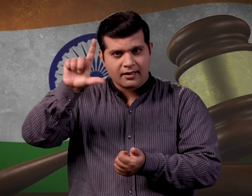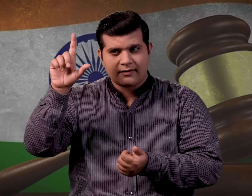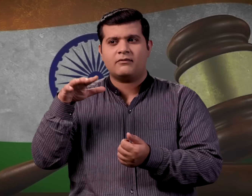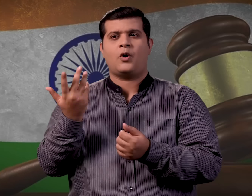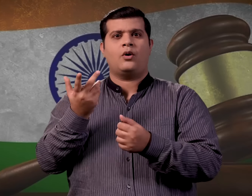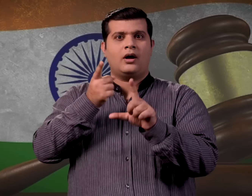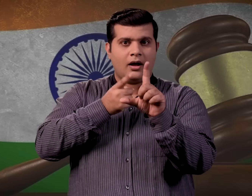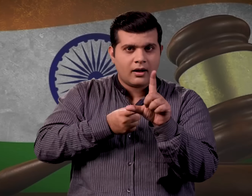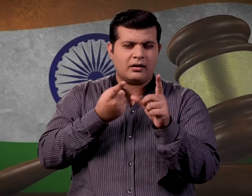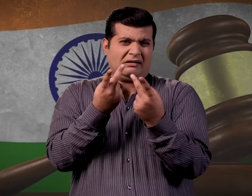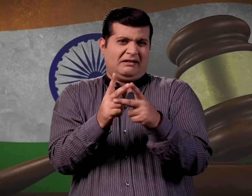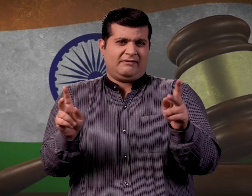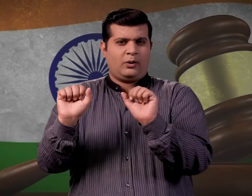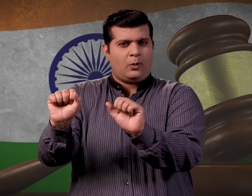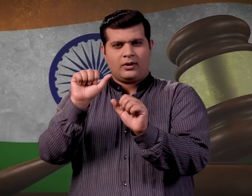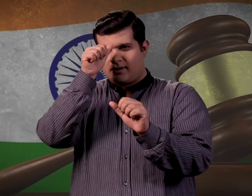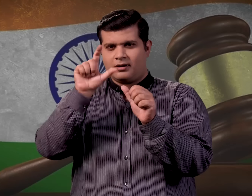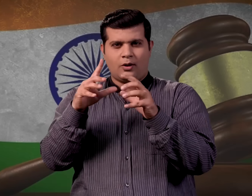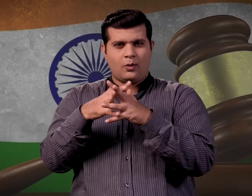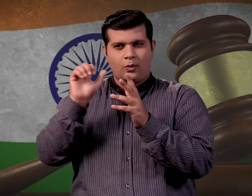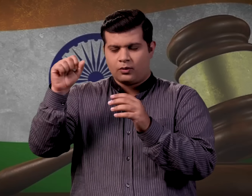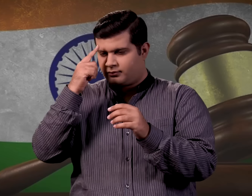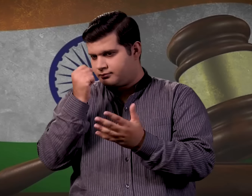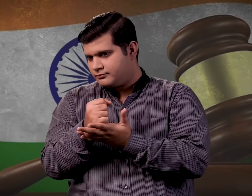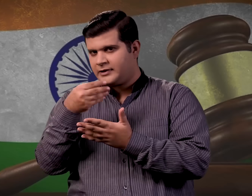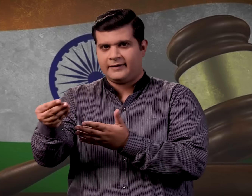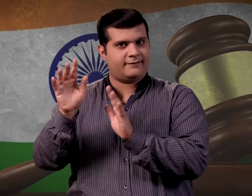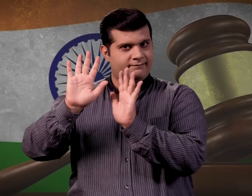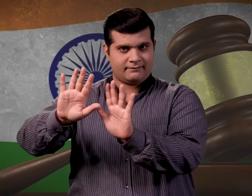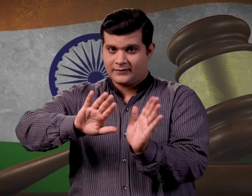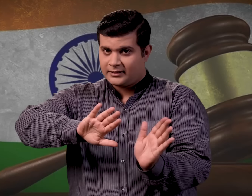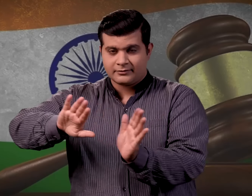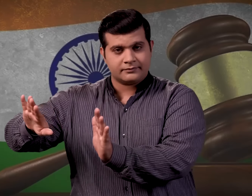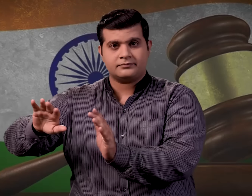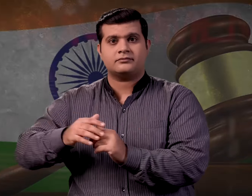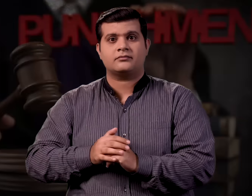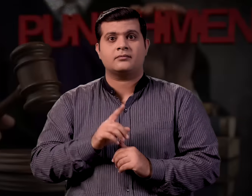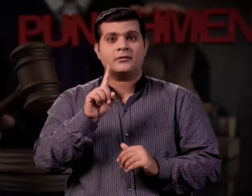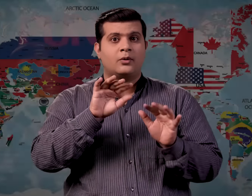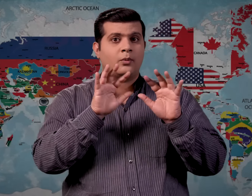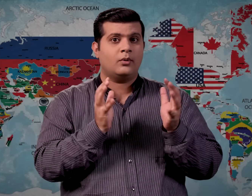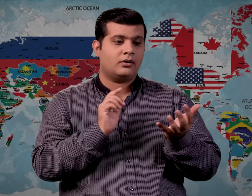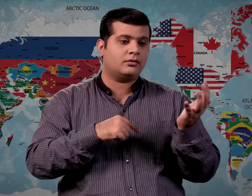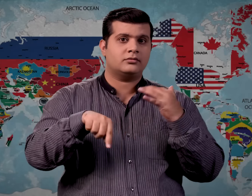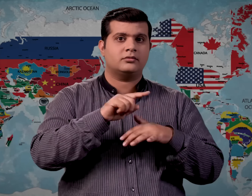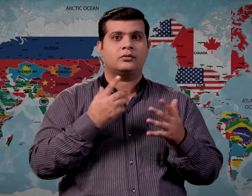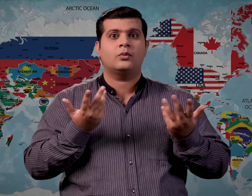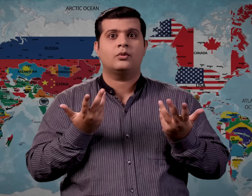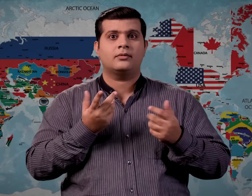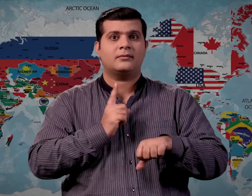अनुसार या तो उन्हें फासी की सजा होती है या आजीवन कारावास या कुछ वर्षों के लिए सजा दी जाती है लेकिन दूसरे देशों